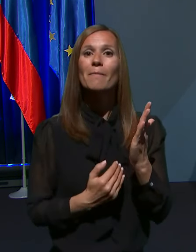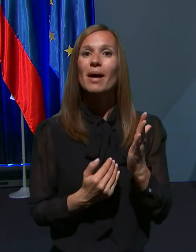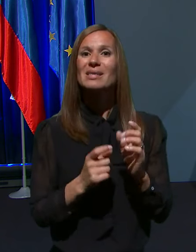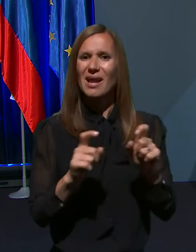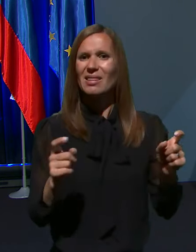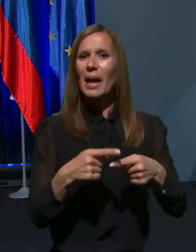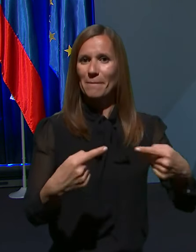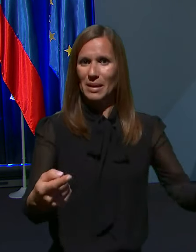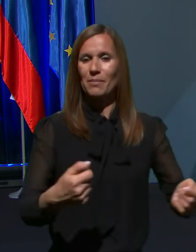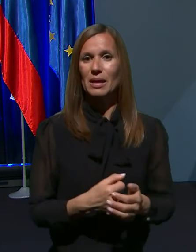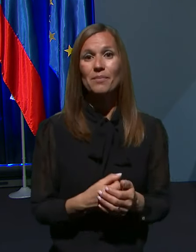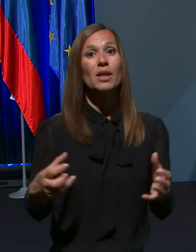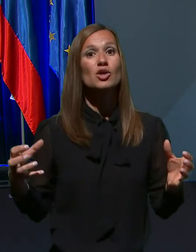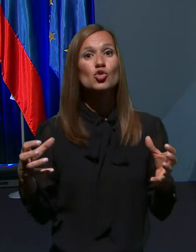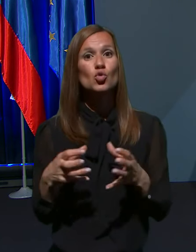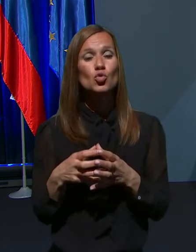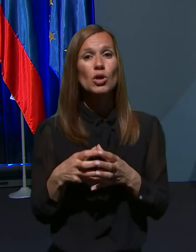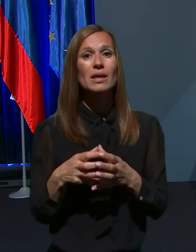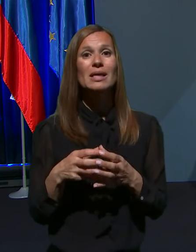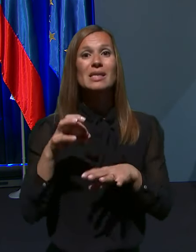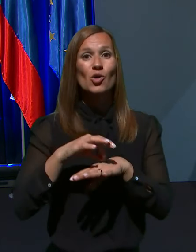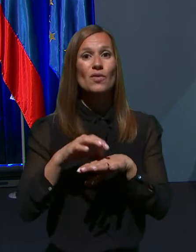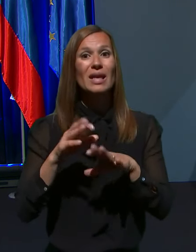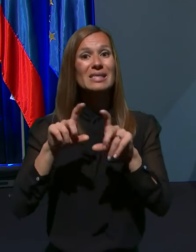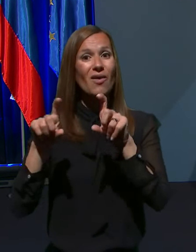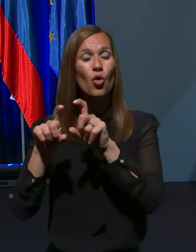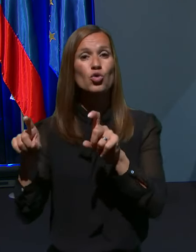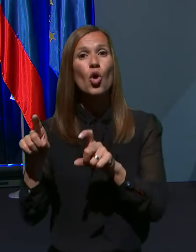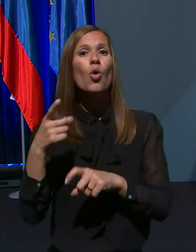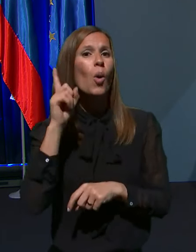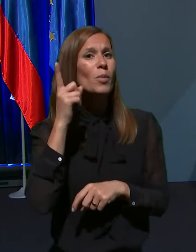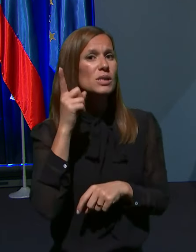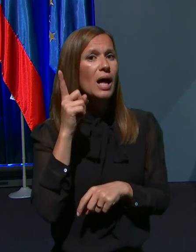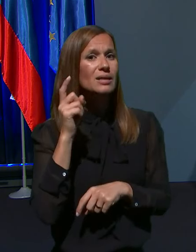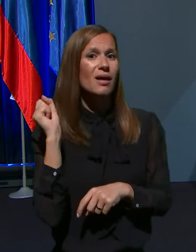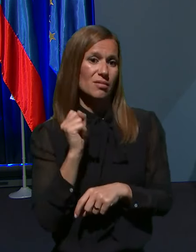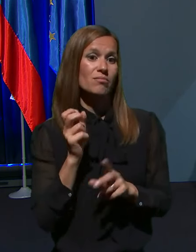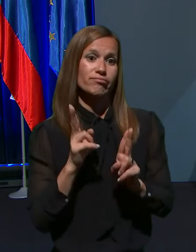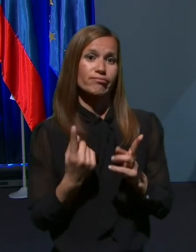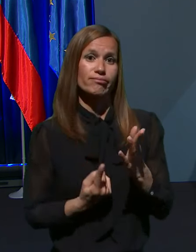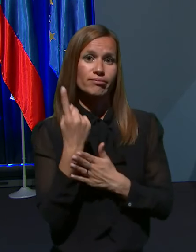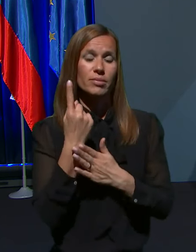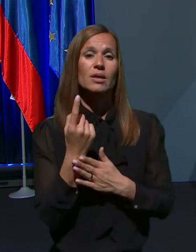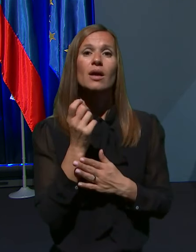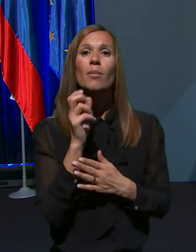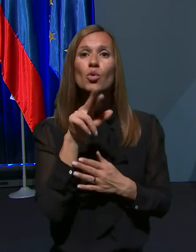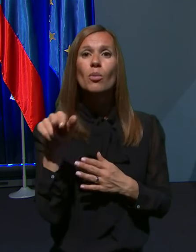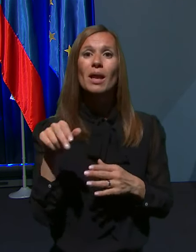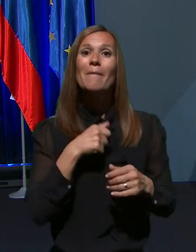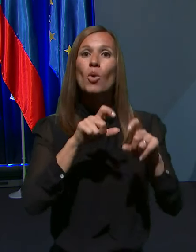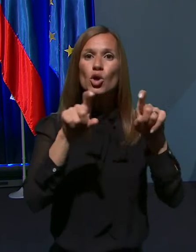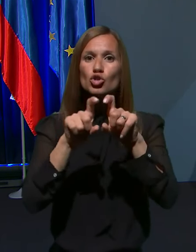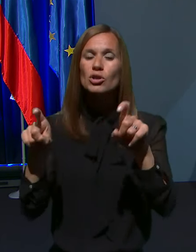Združenje zdravstvenih zavodov nam reč opozarja, da se v tegne zgoditi, da bodo imele bolnišnice in